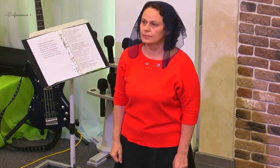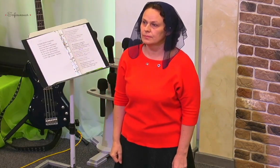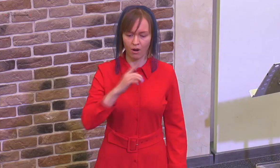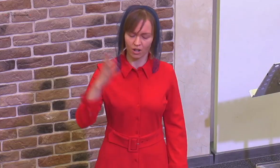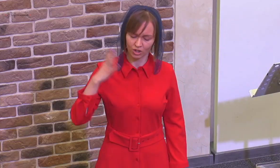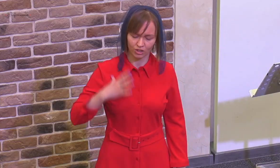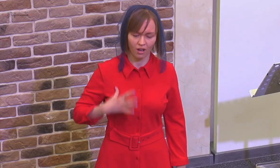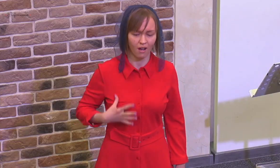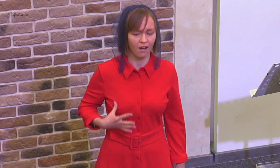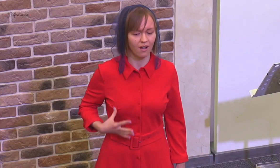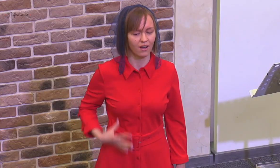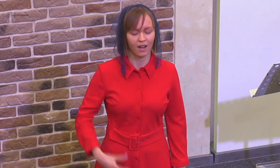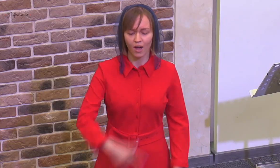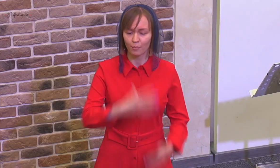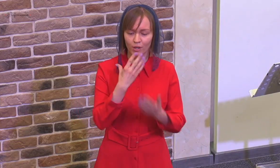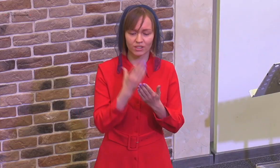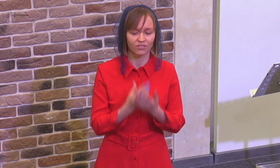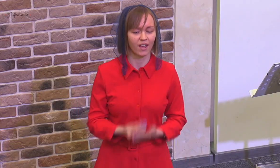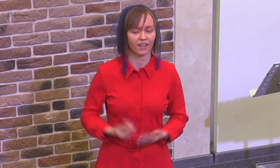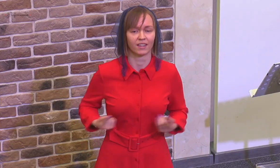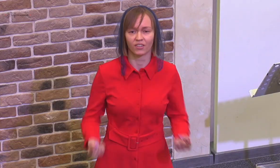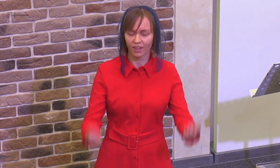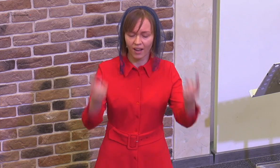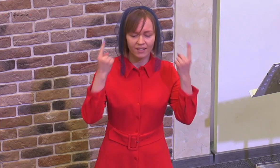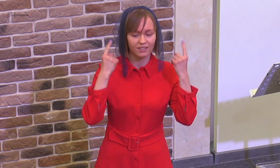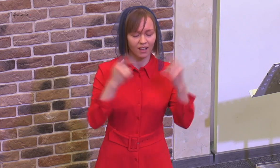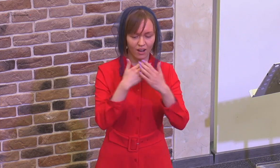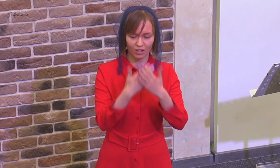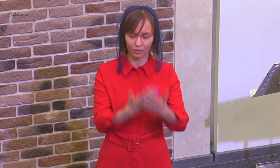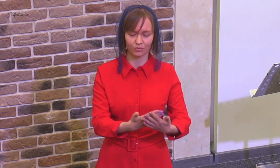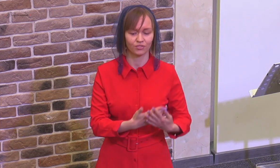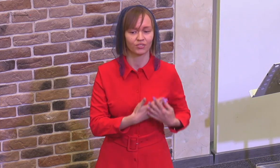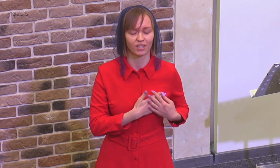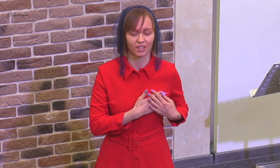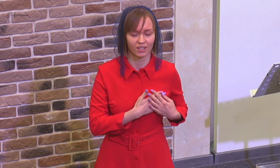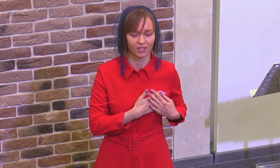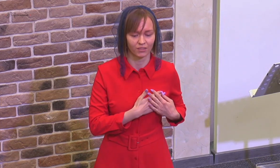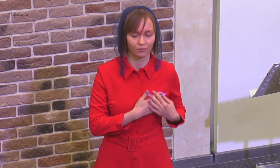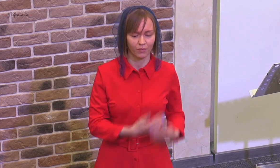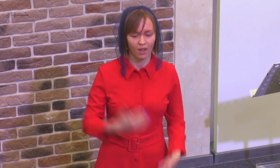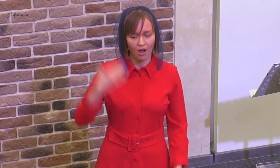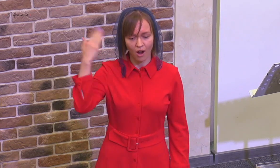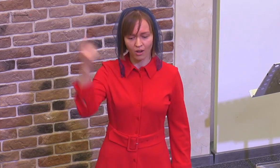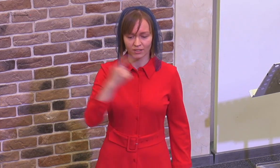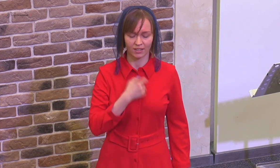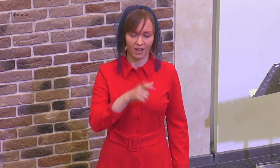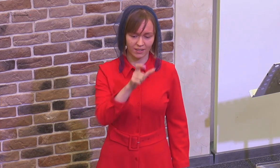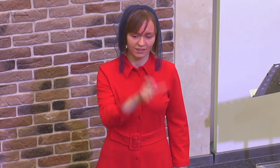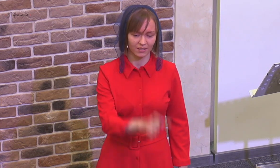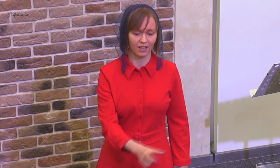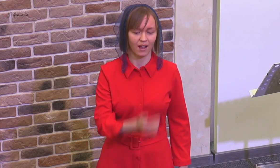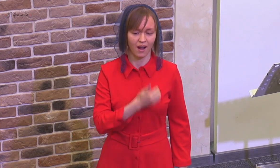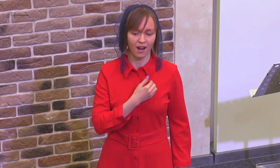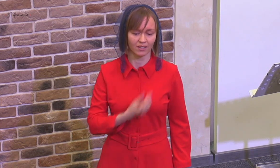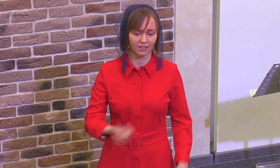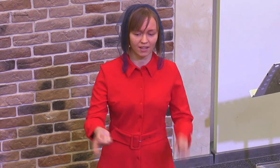молчал по своей любви Он его хотел